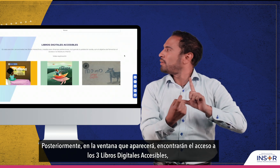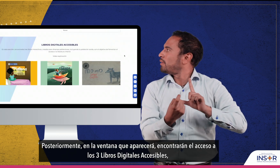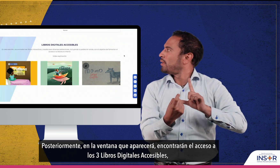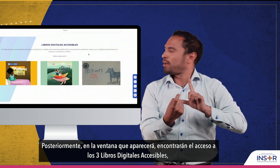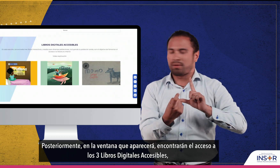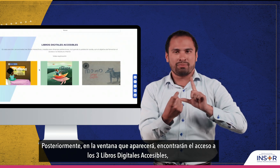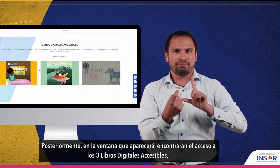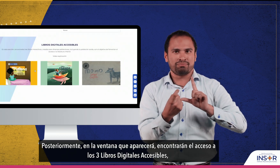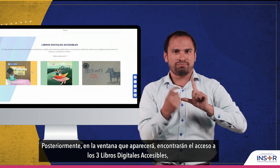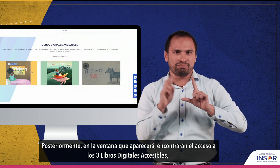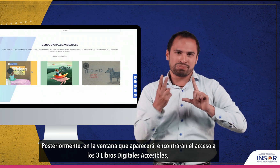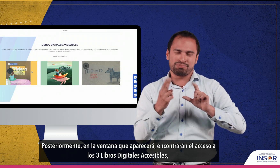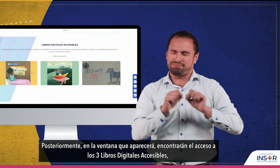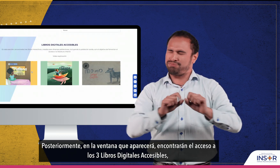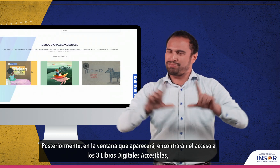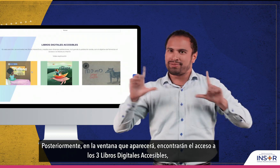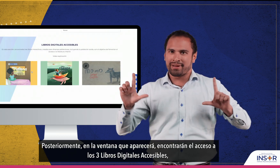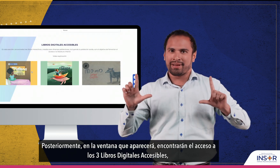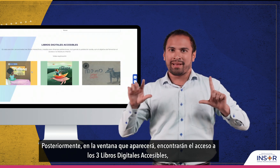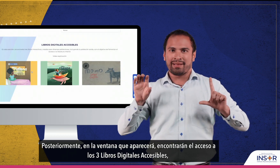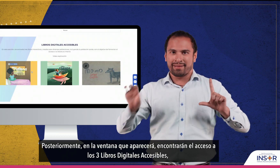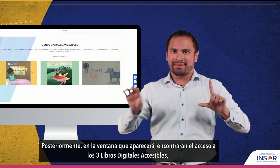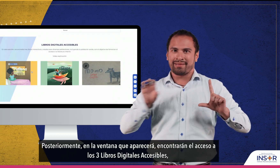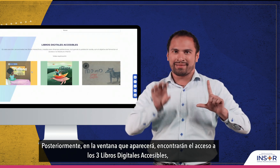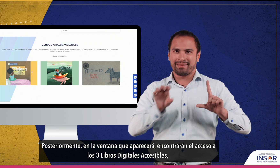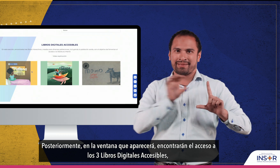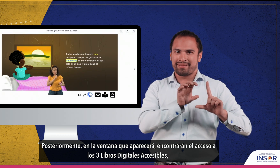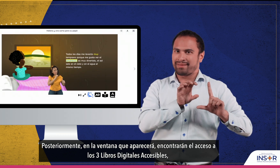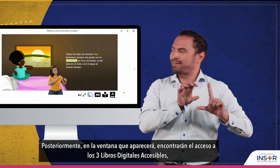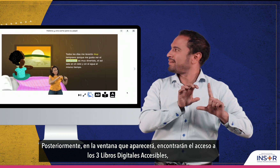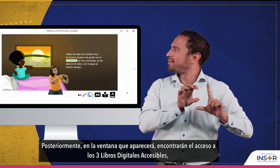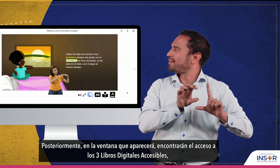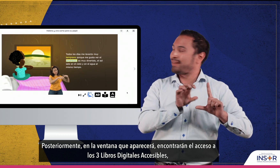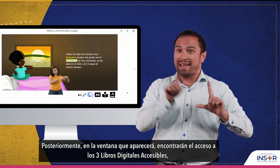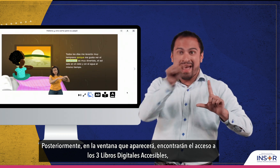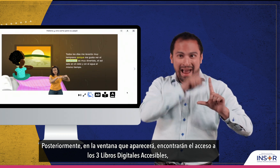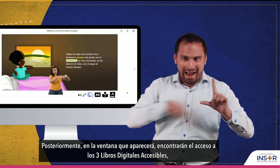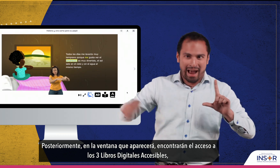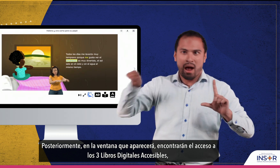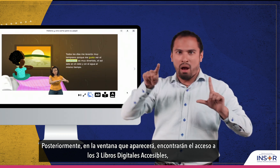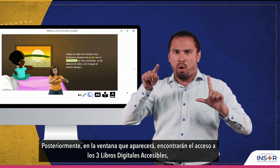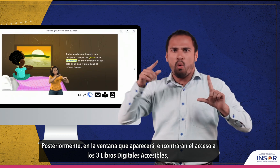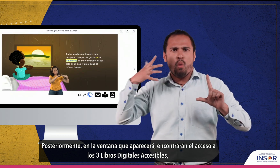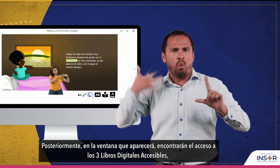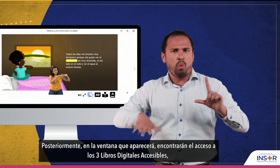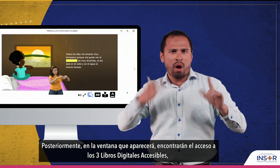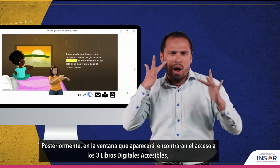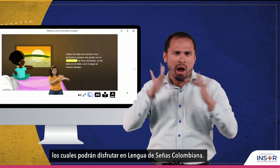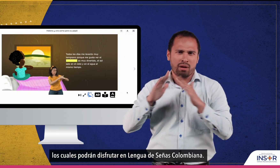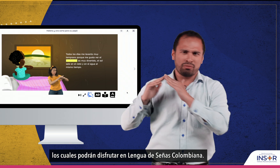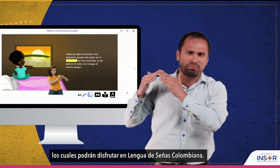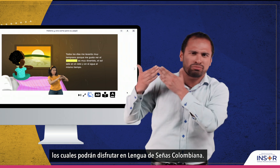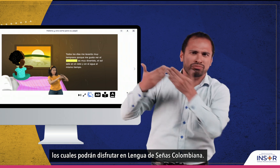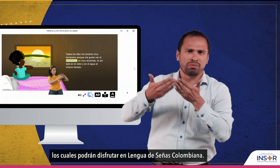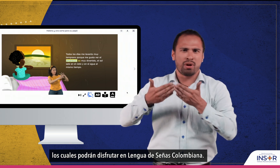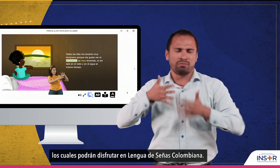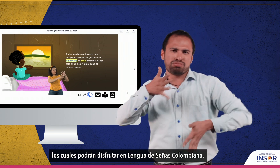Posteriormente, en la ventana que aparecerá, encontrarán el acceso a los tres libros digitales accesibles, los cuales podrán